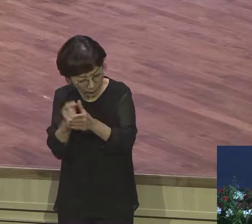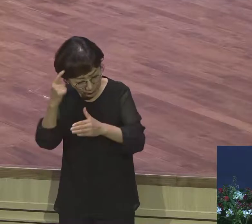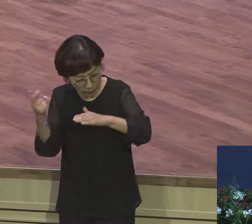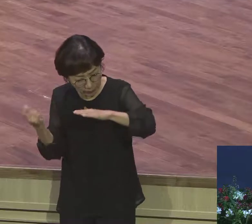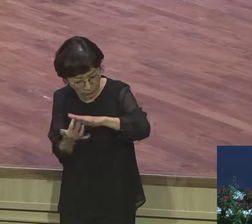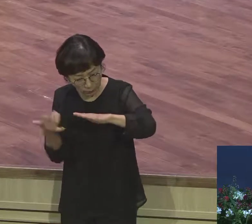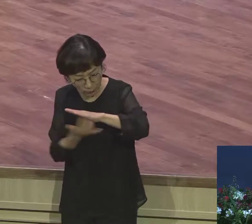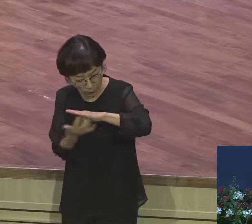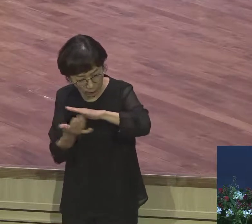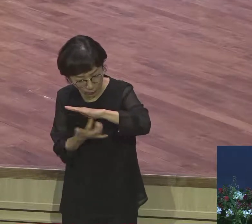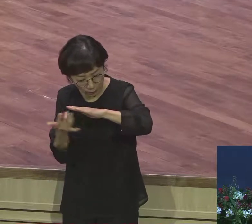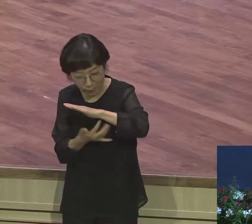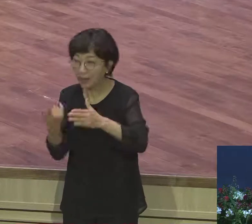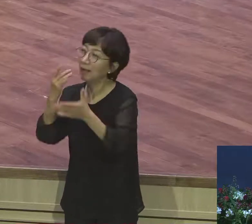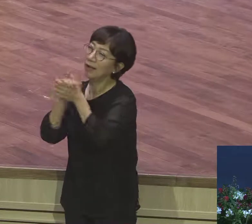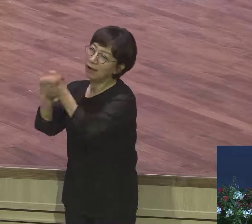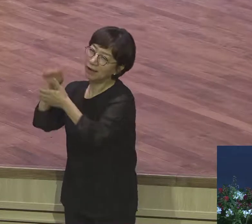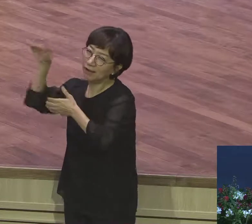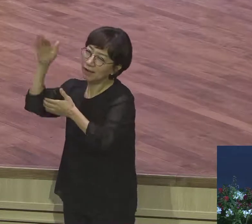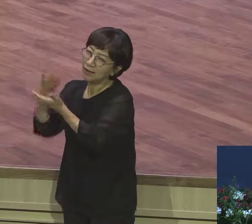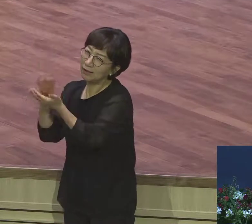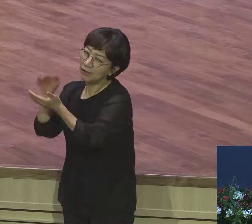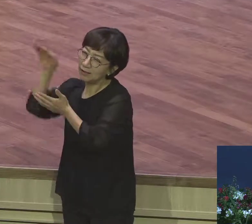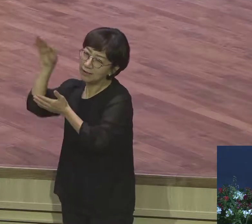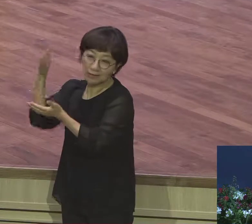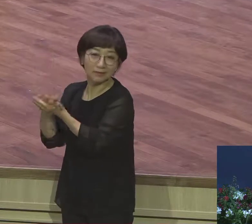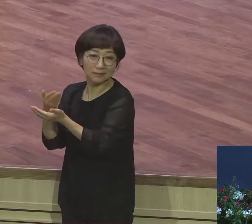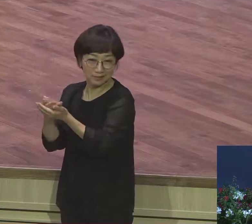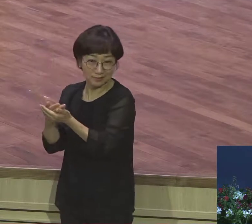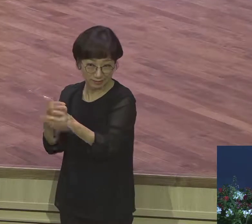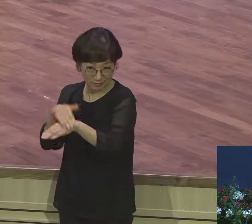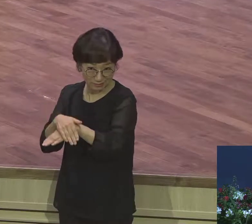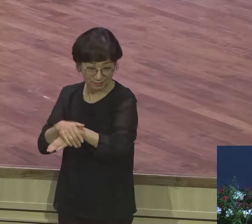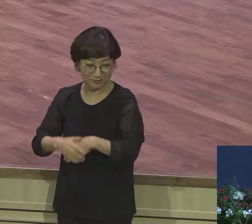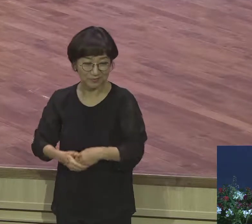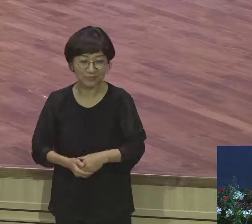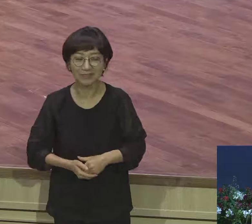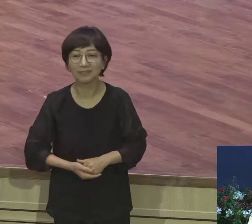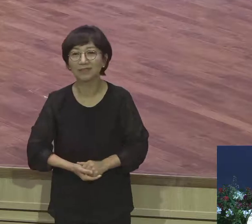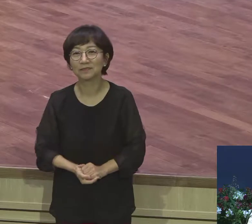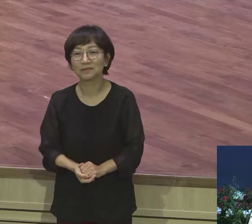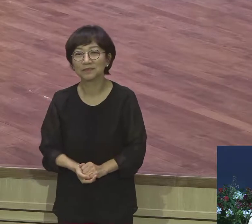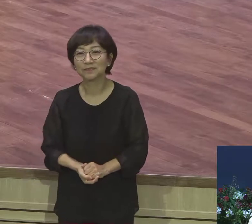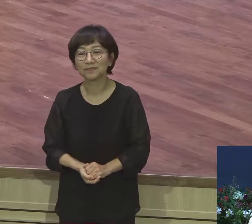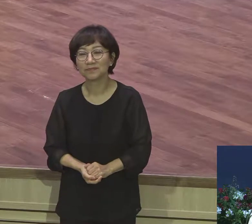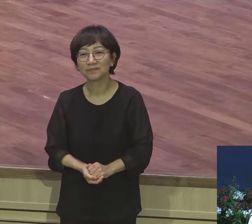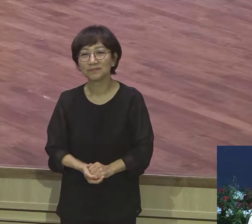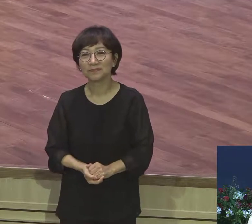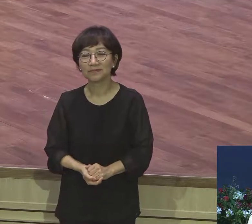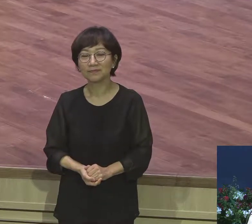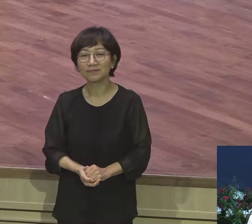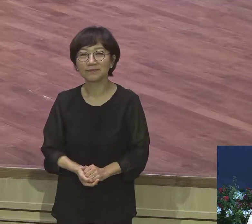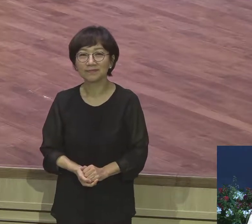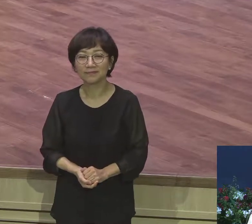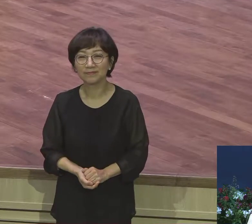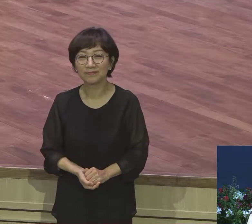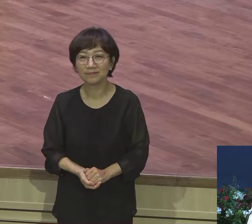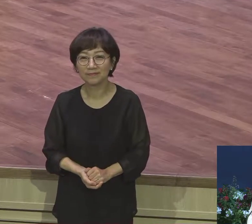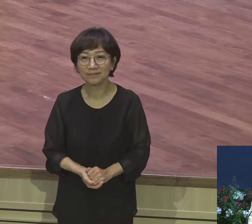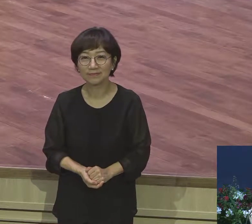잘 알아들어야 됩니다 기도도 같은 기도가 아니에요 자 결과가 어떻게